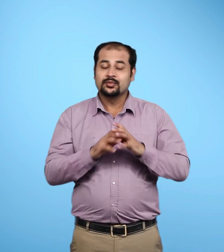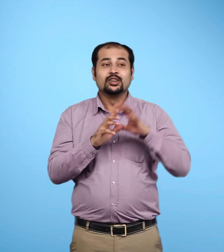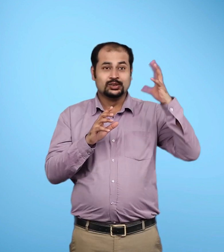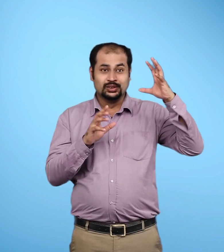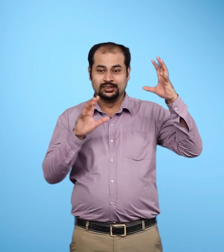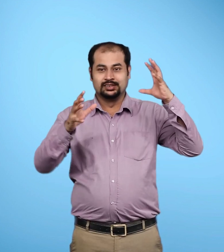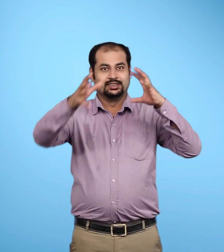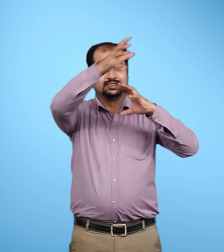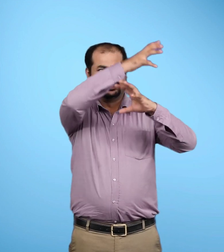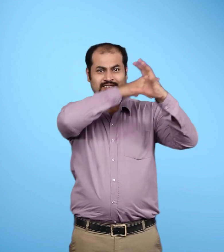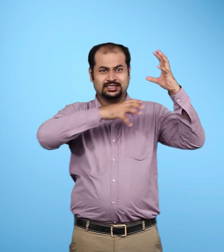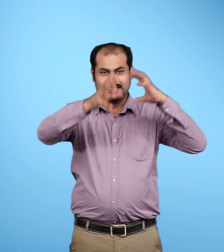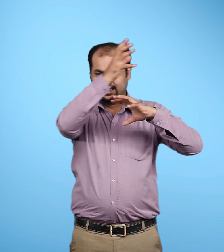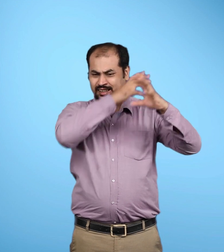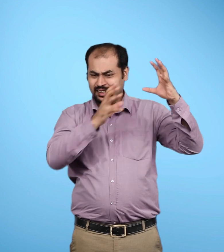सौर मंडल में प्रिथ्वी